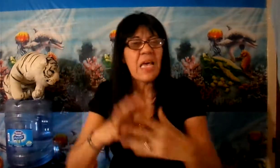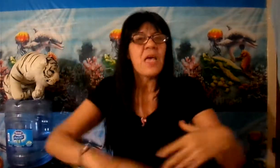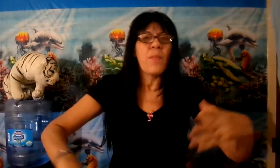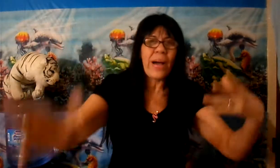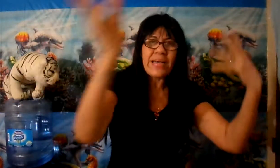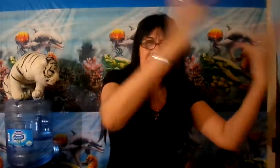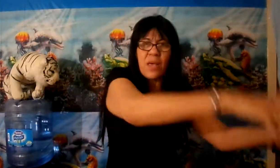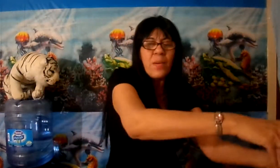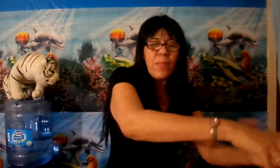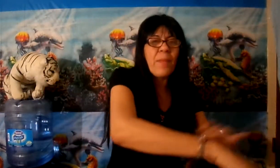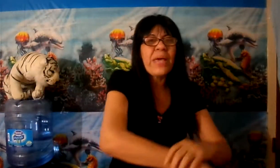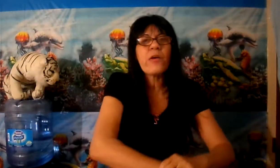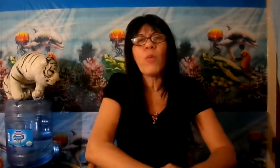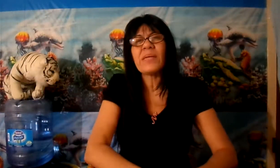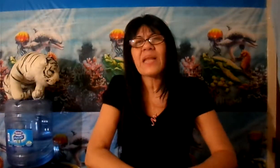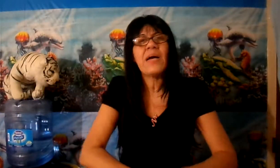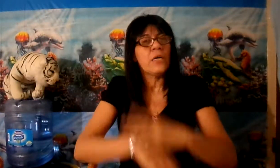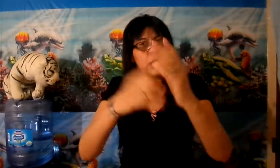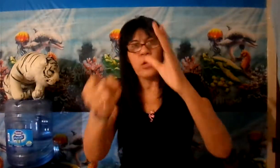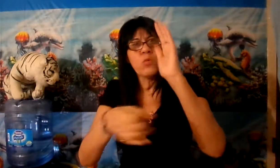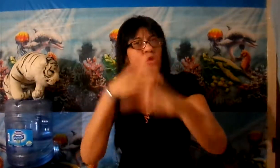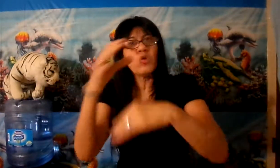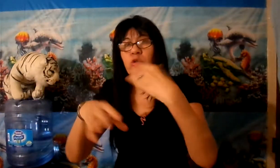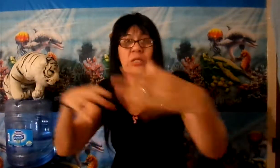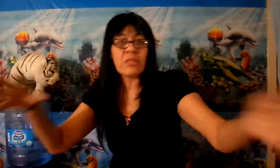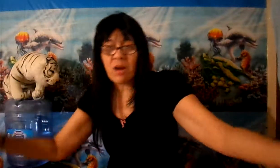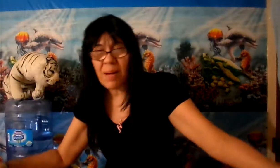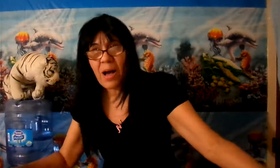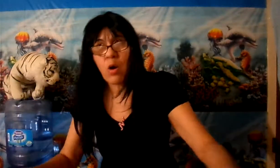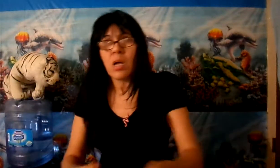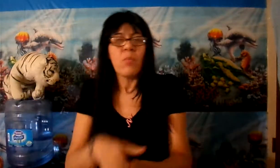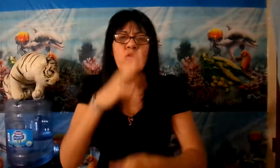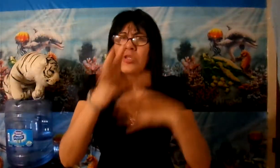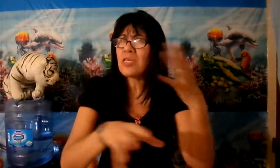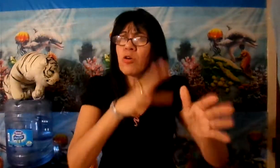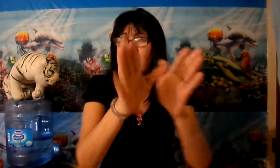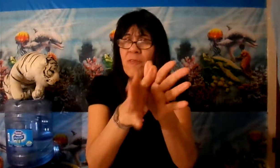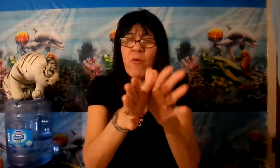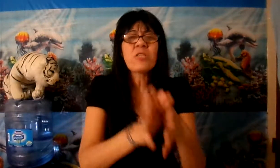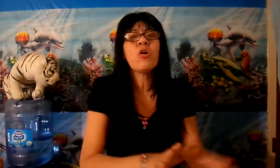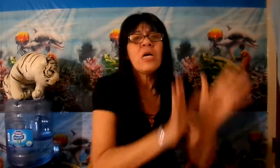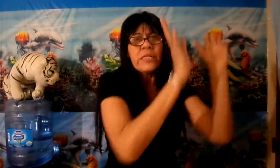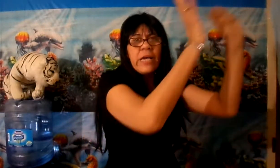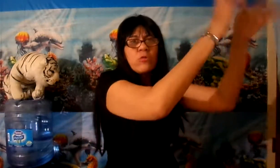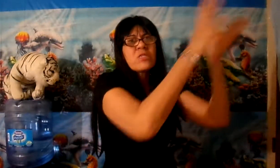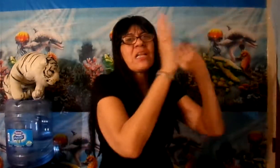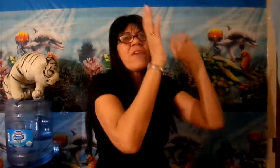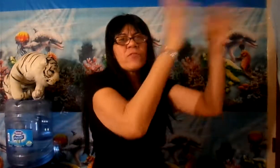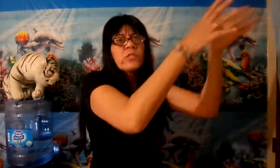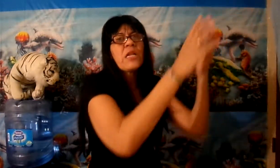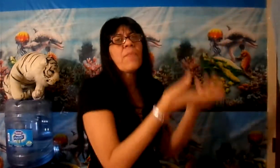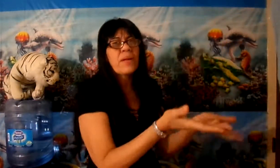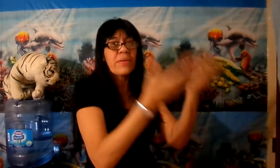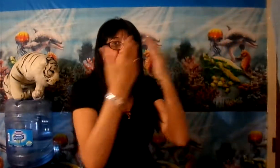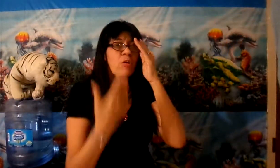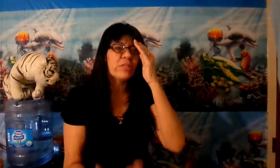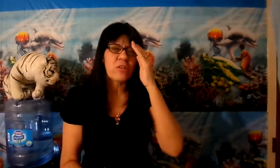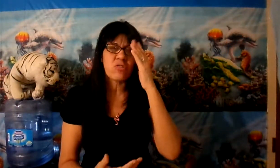para México, para atrás. Y muchos no tienen trabajo. Muchos hicieron el esfuerzo de cruzar la frontera para venir a los Estados Unidos